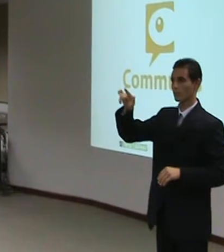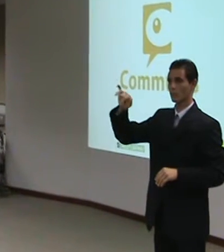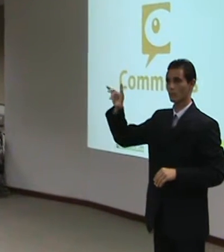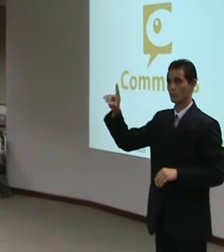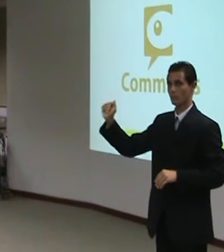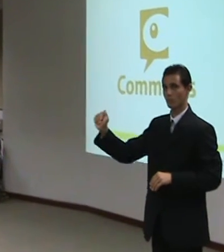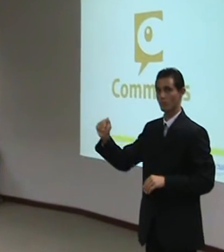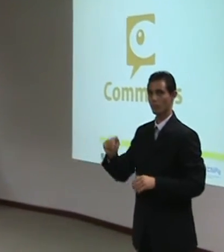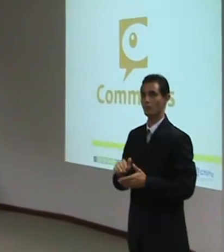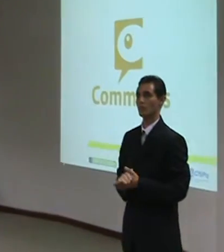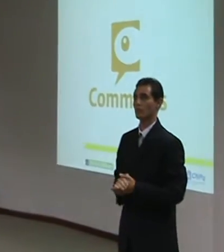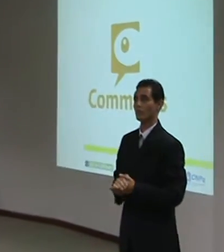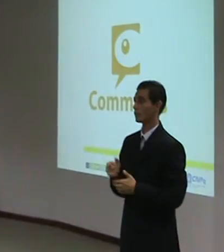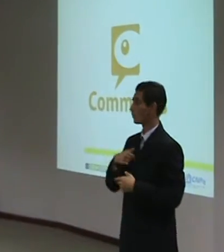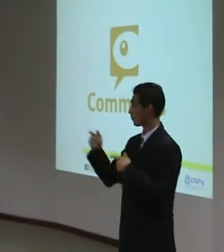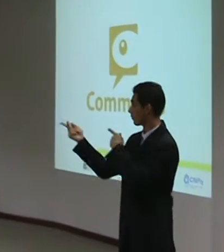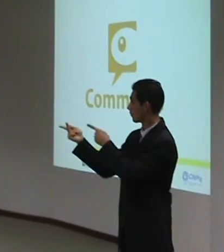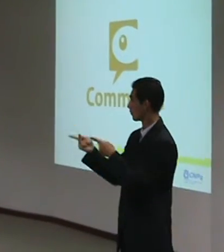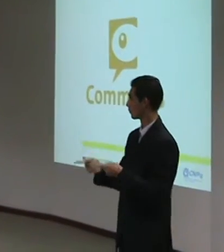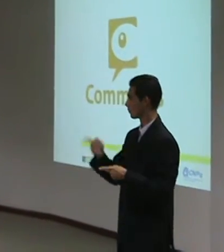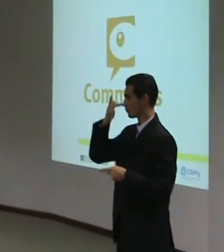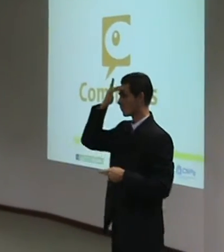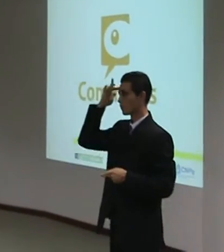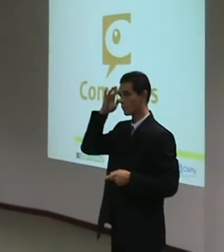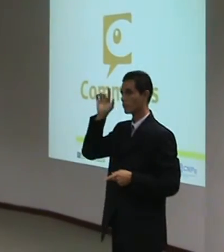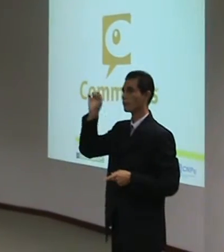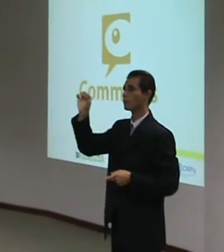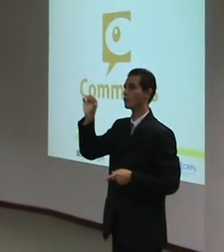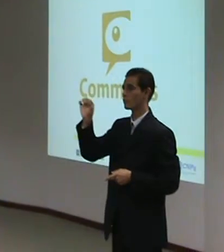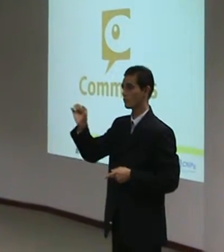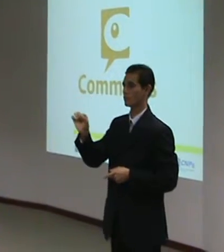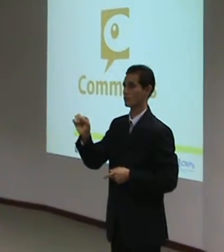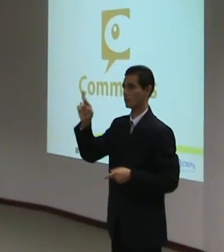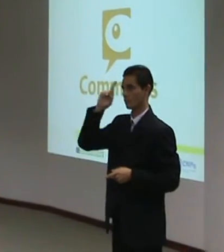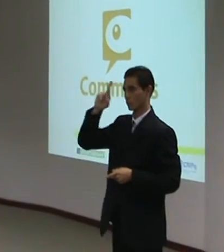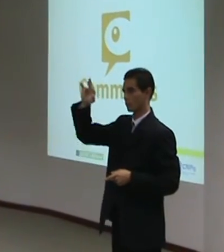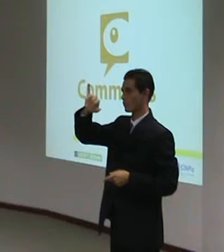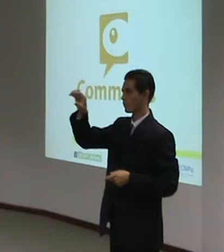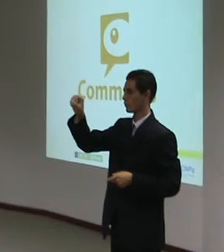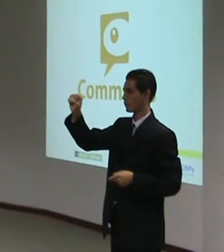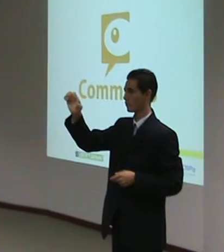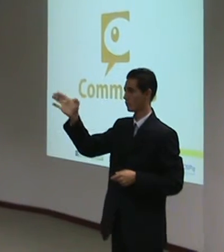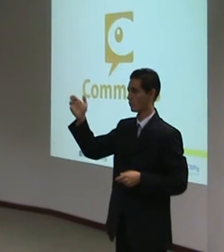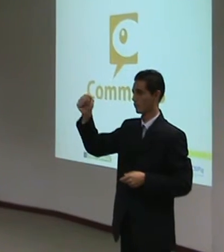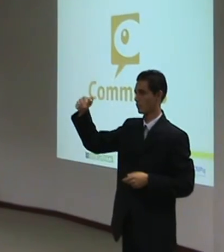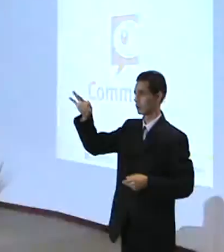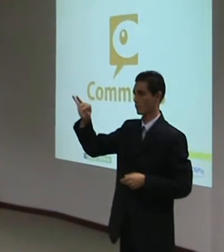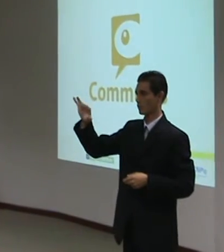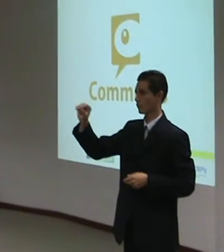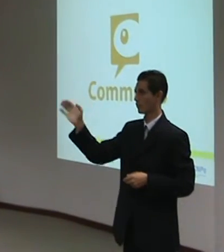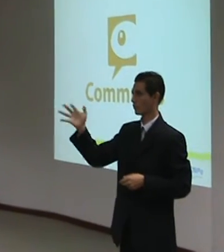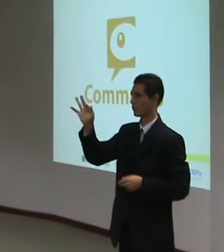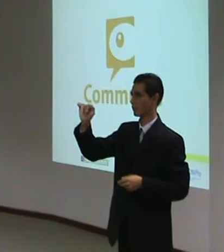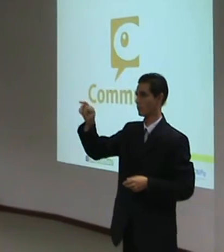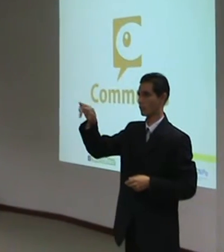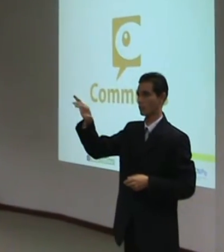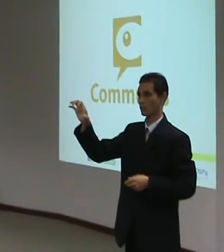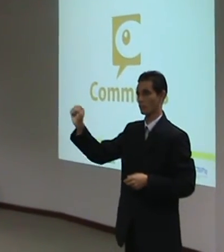Convidamos para o seu pronunciamento O Sr. José Antônio Fares Diretor Superintendente do SESI